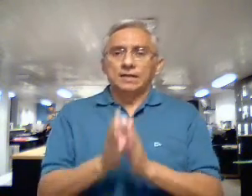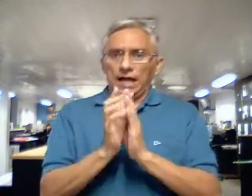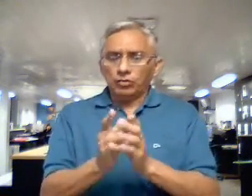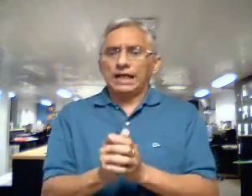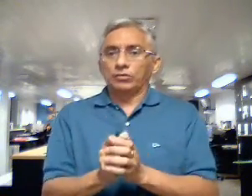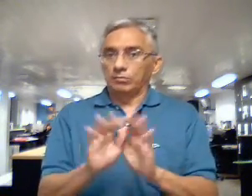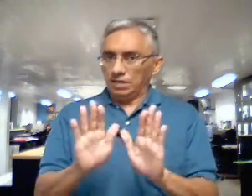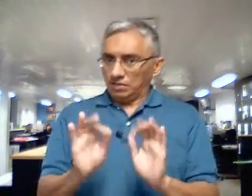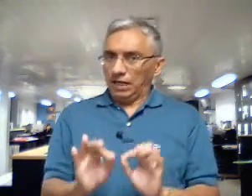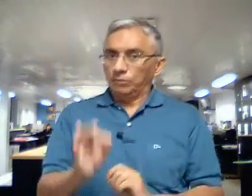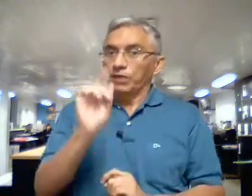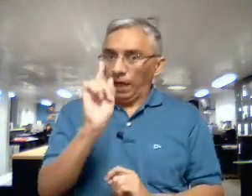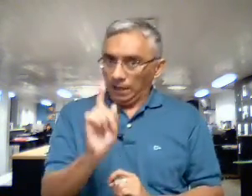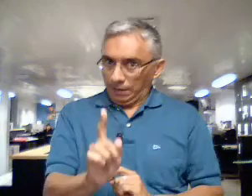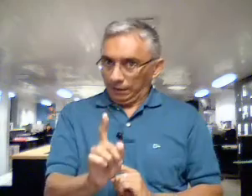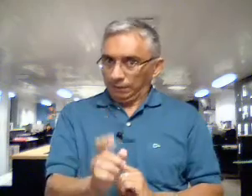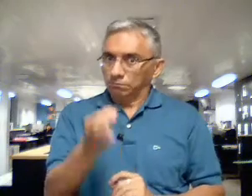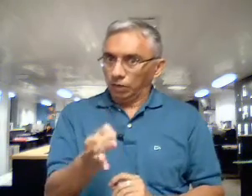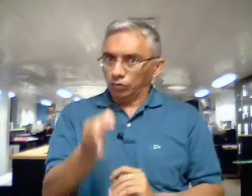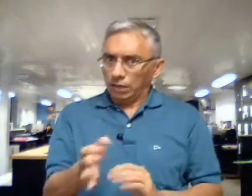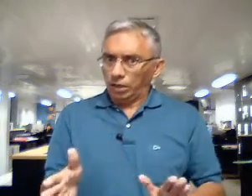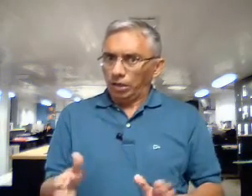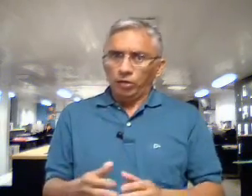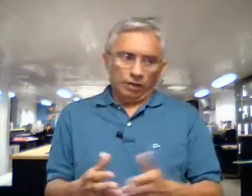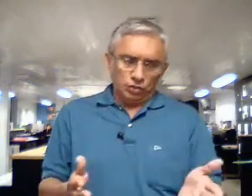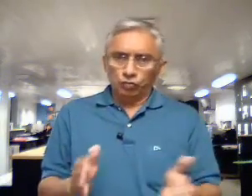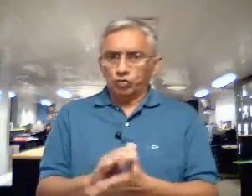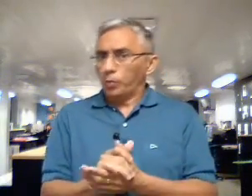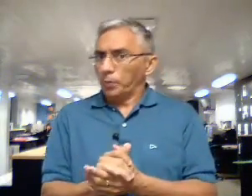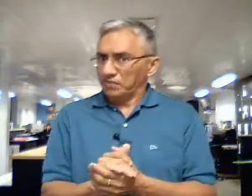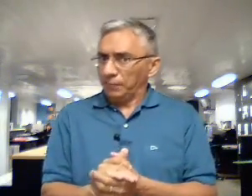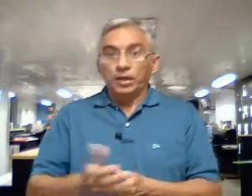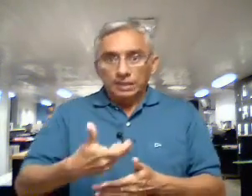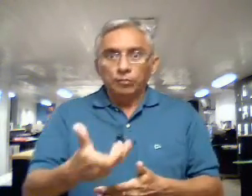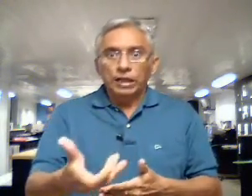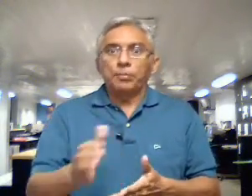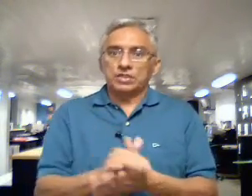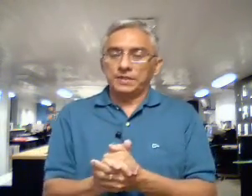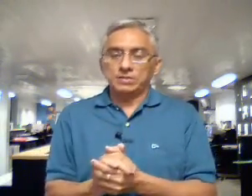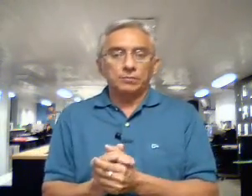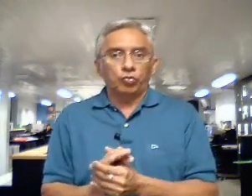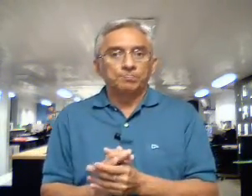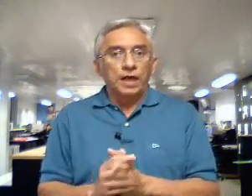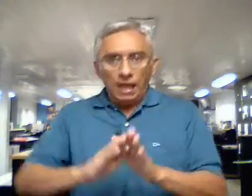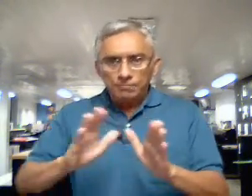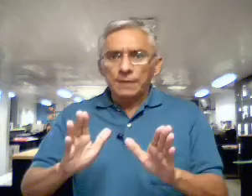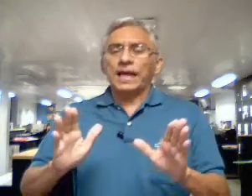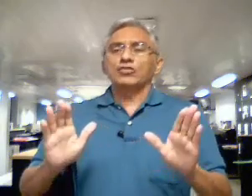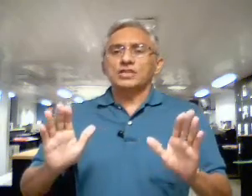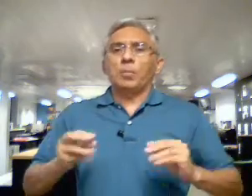adotado. Mas, claro, reitera dentro da lei, com a questão do estupro, por exemplo, que a mulher possa fazer aborto. Enfim, Eymael diz que é um